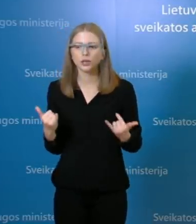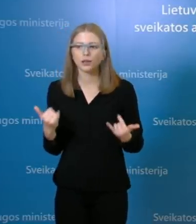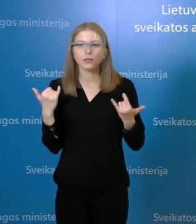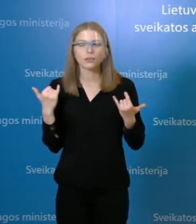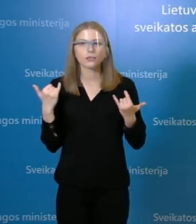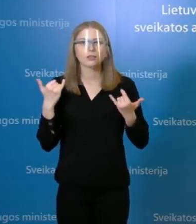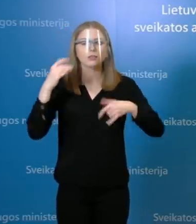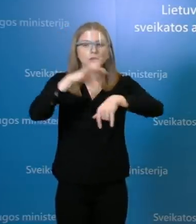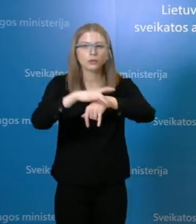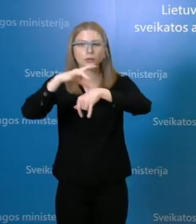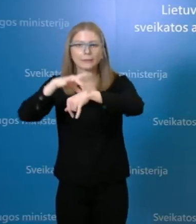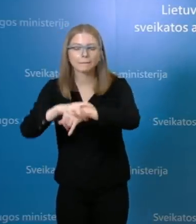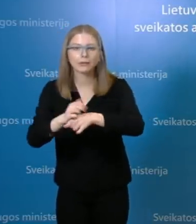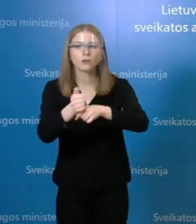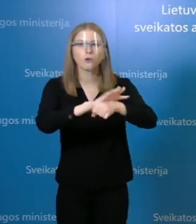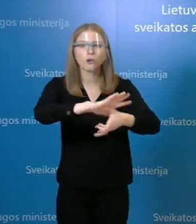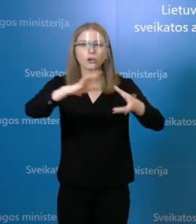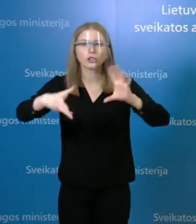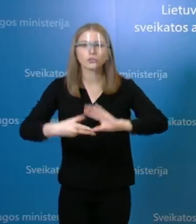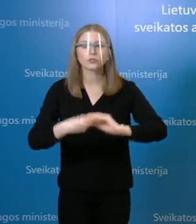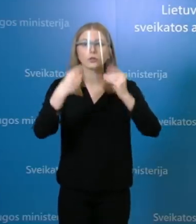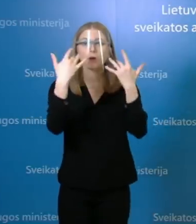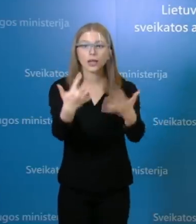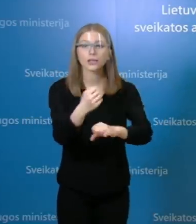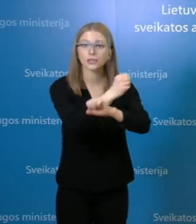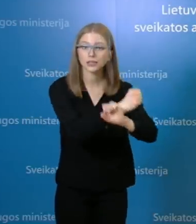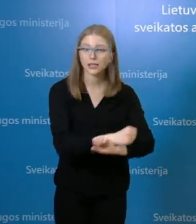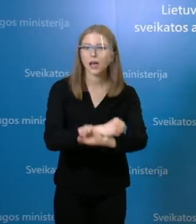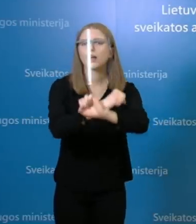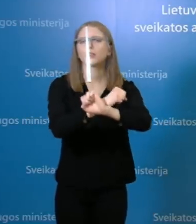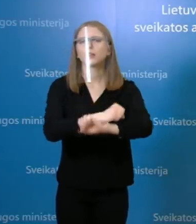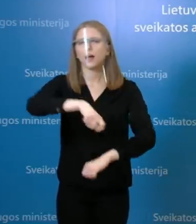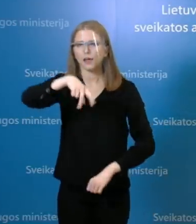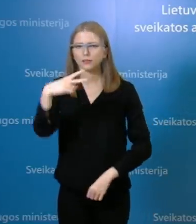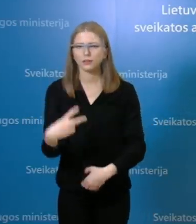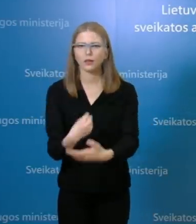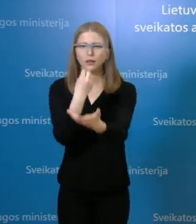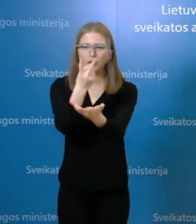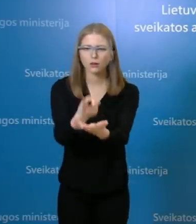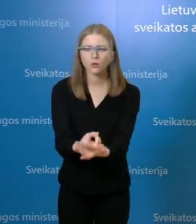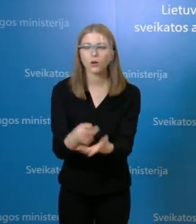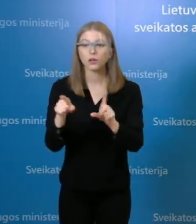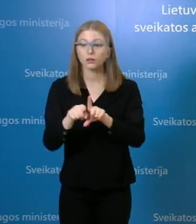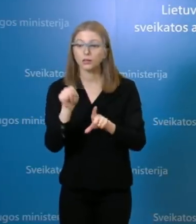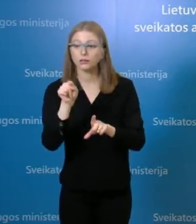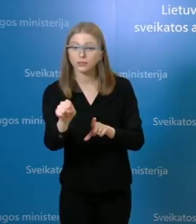per pastarąją parą naujų atvejų santaros klinikose, Vilniaus miesto klinikinėje ligoninėje ir Vilniaus miesto klinikinėje